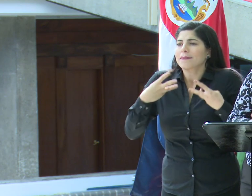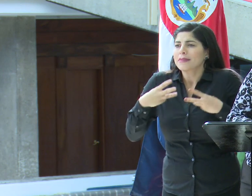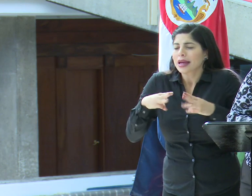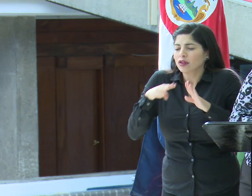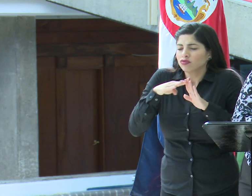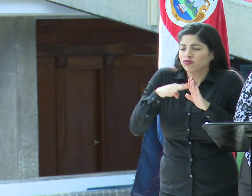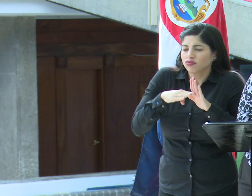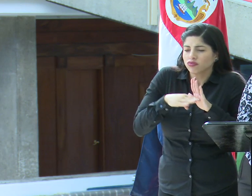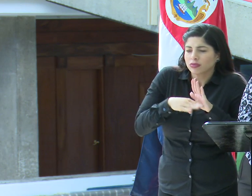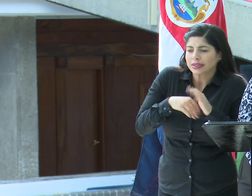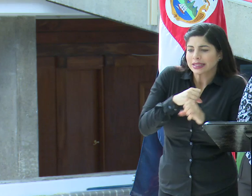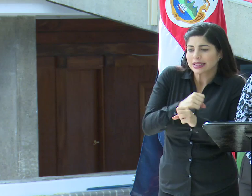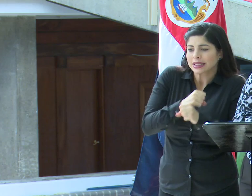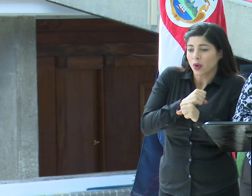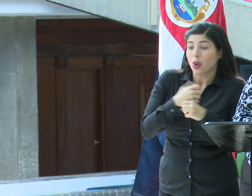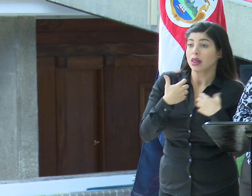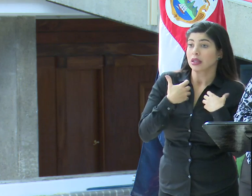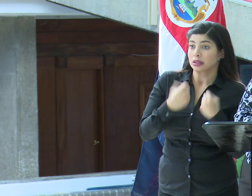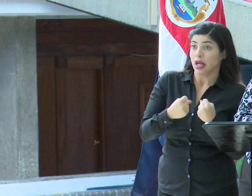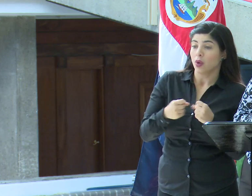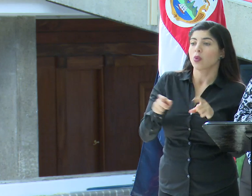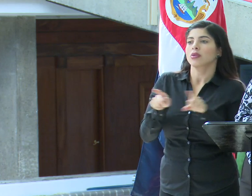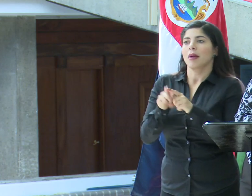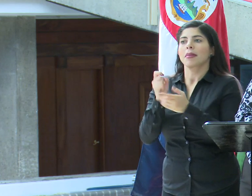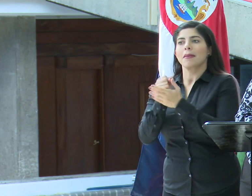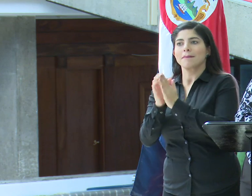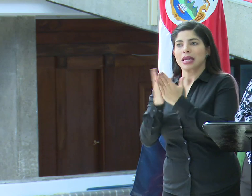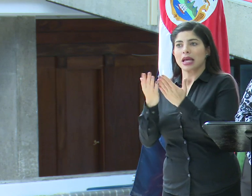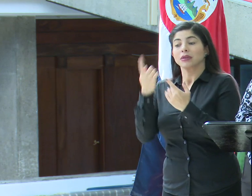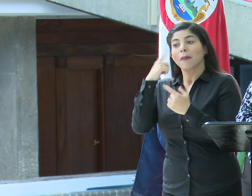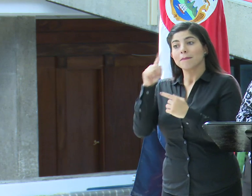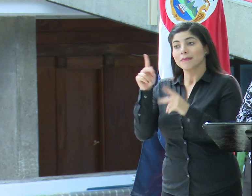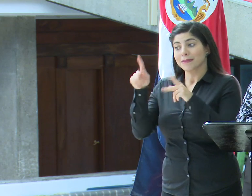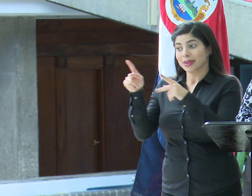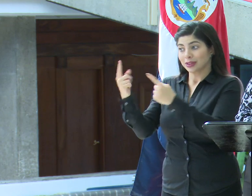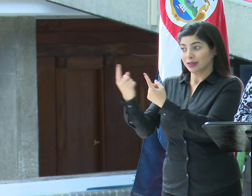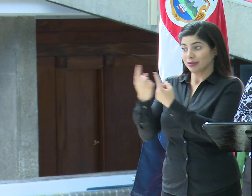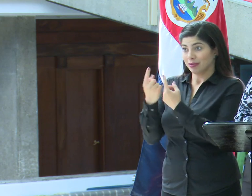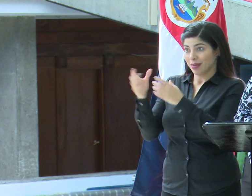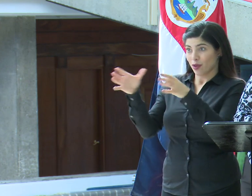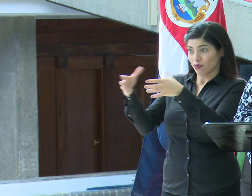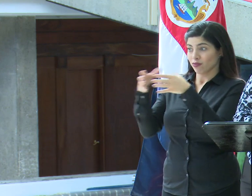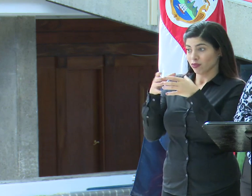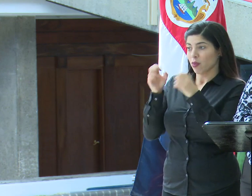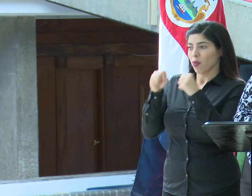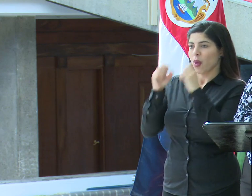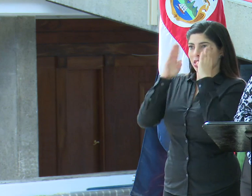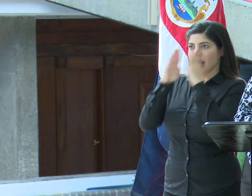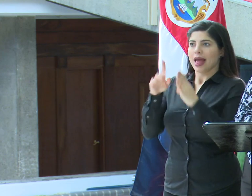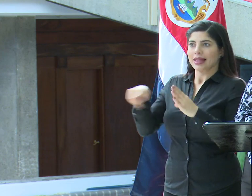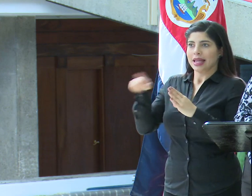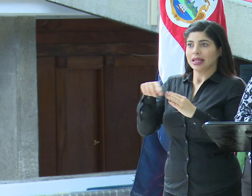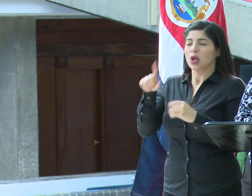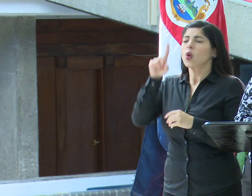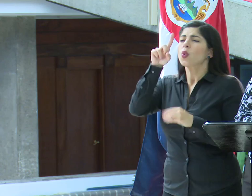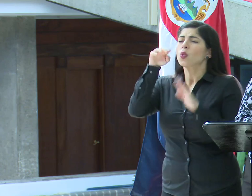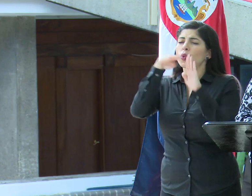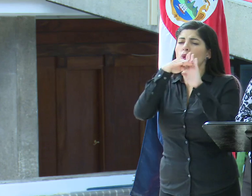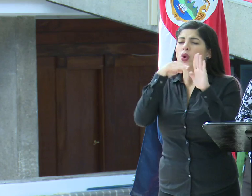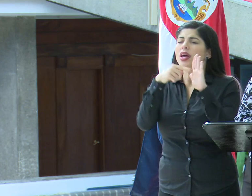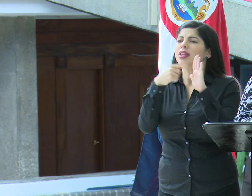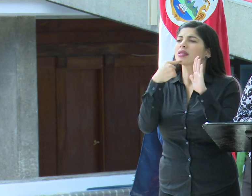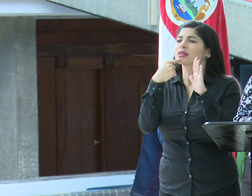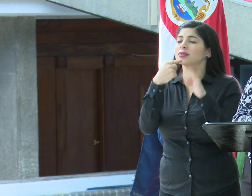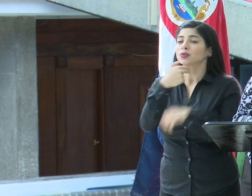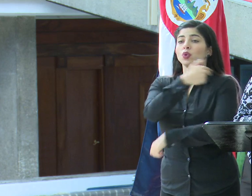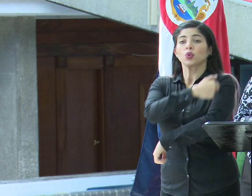de seguridad, tanto en salud como migratorias, para atender a esta población. Una de estas medidas es justamente que la Cruz